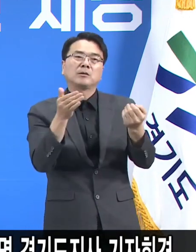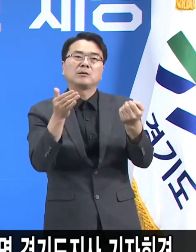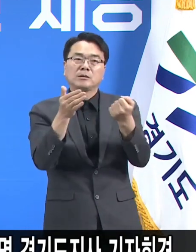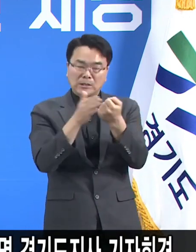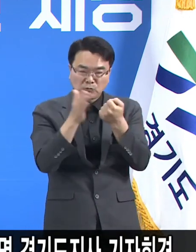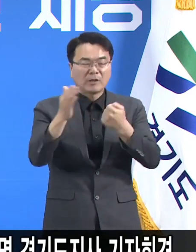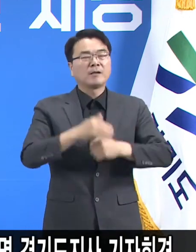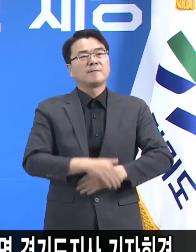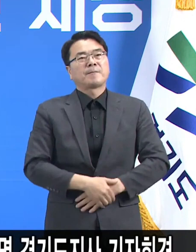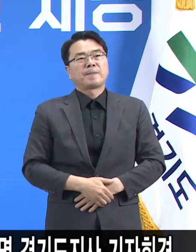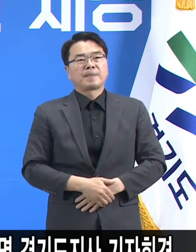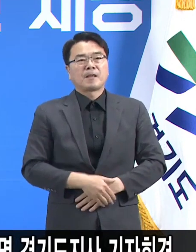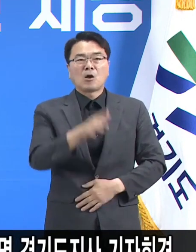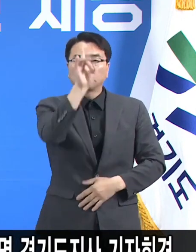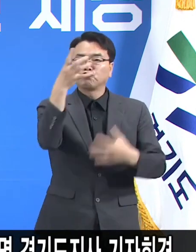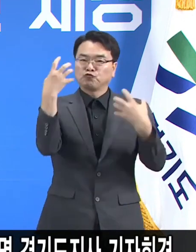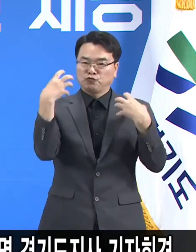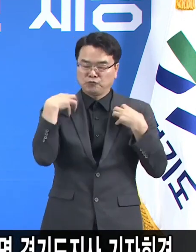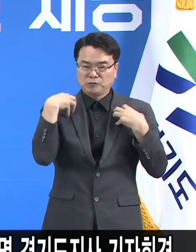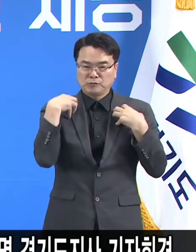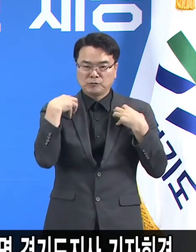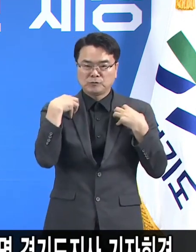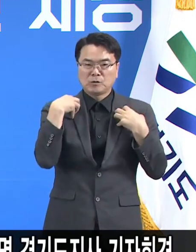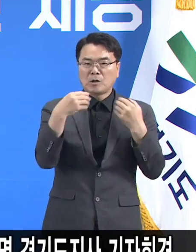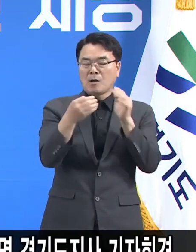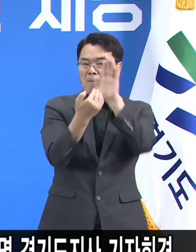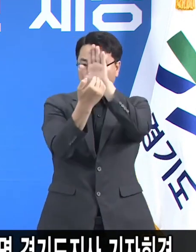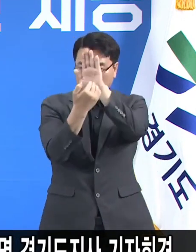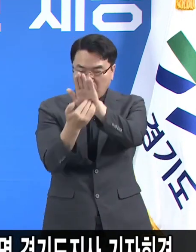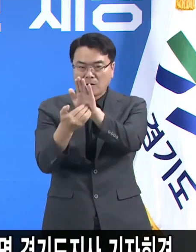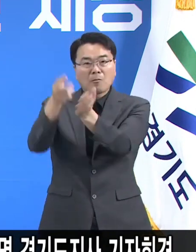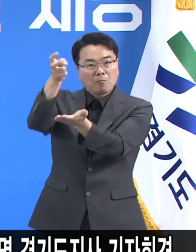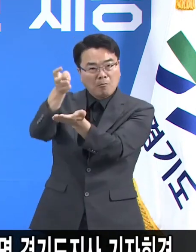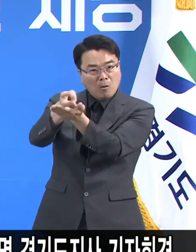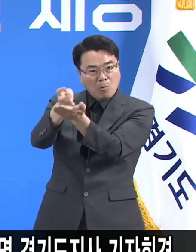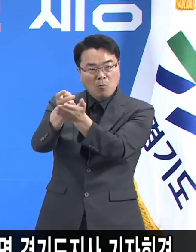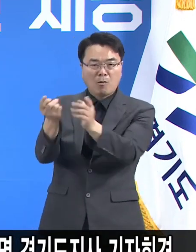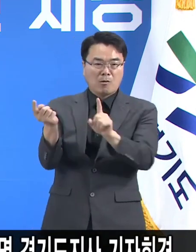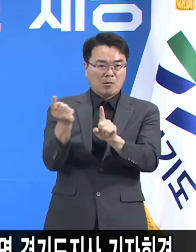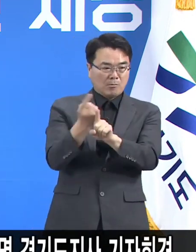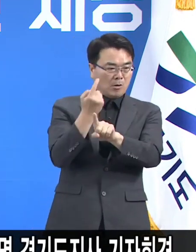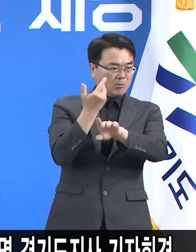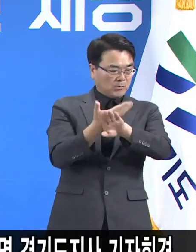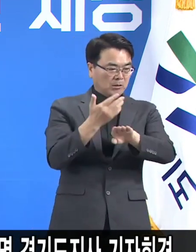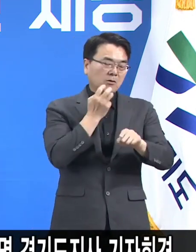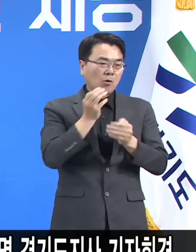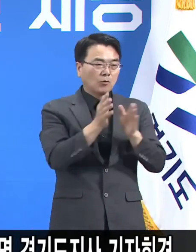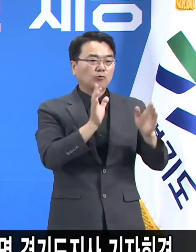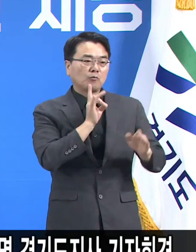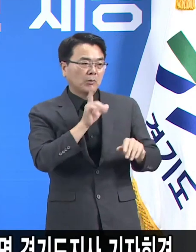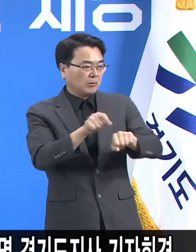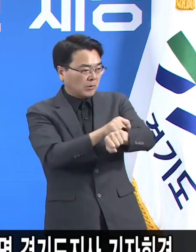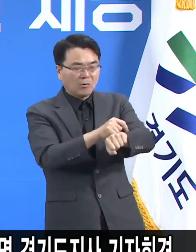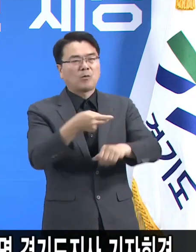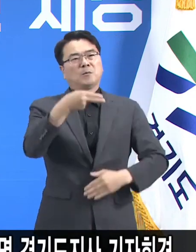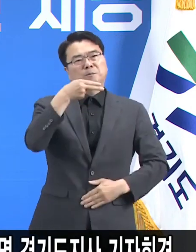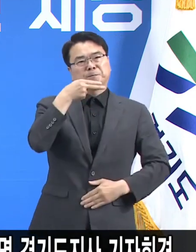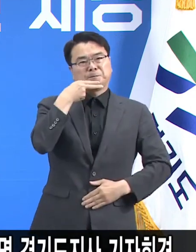중앙의 방역지침과 다른 별도의 특별한 경기도 방침을 하고 있지는 않습니다.